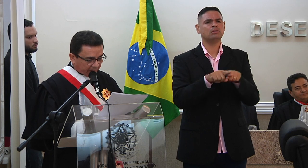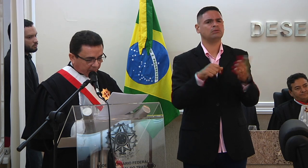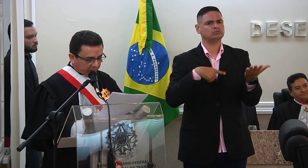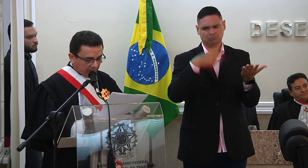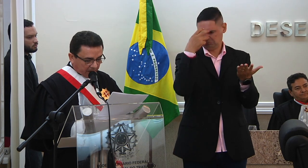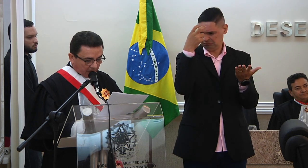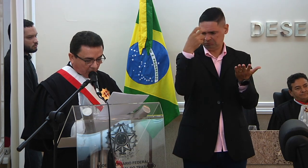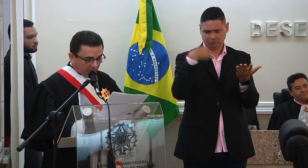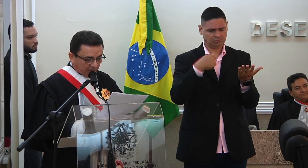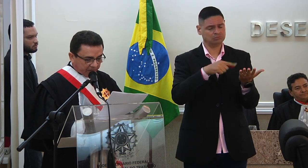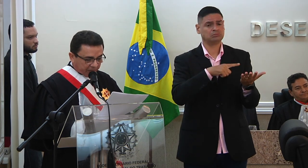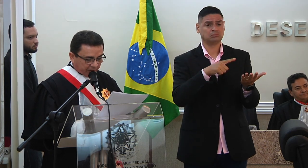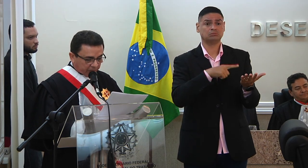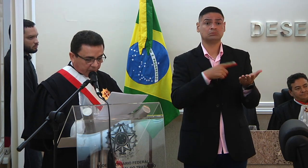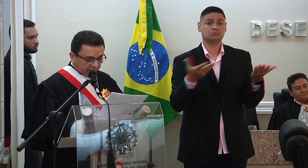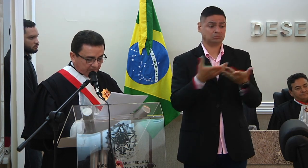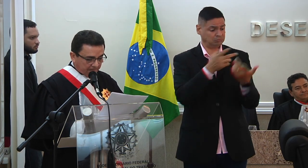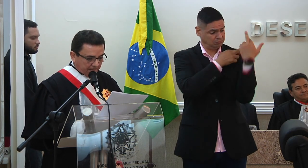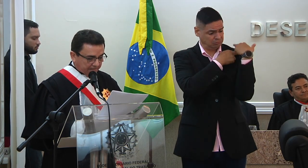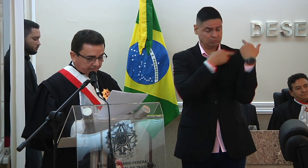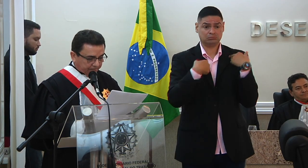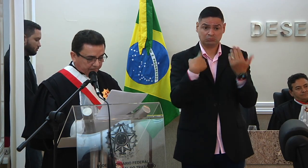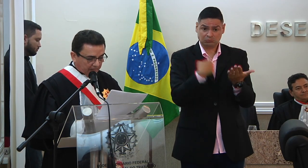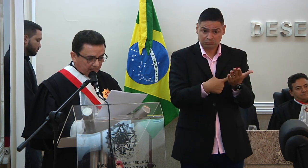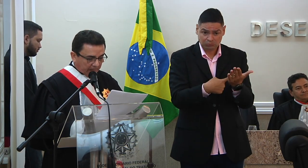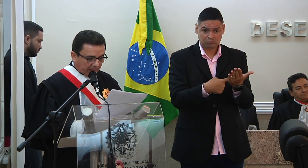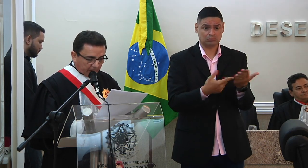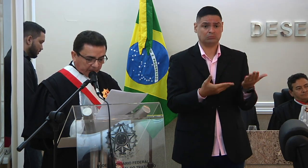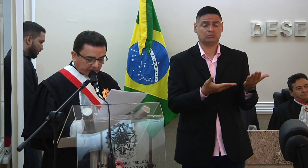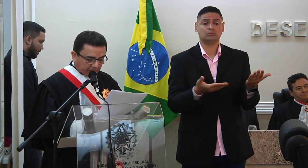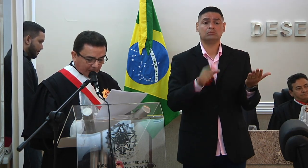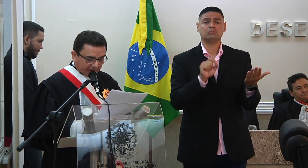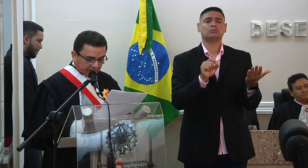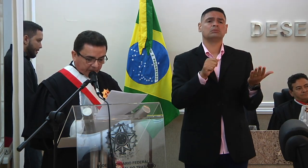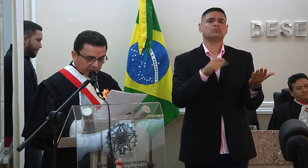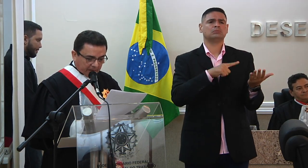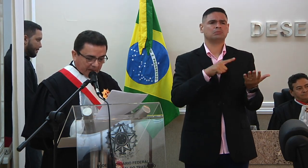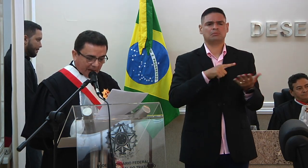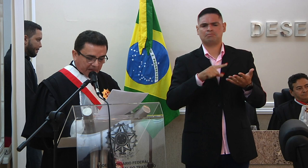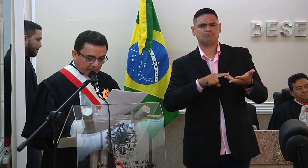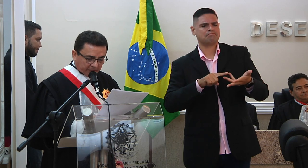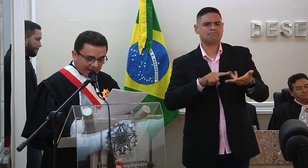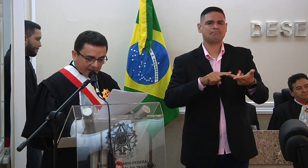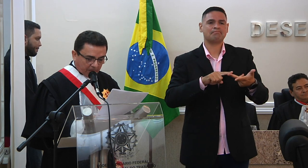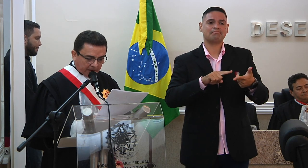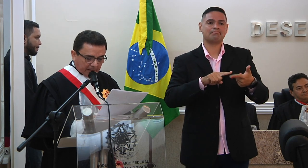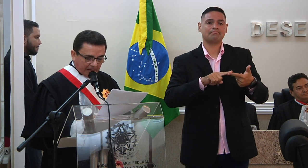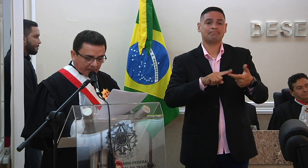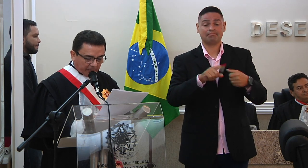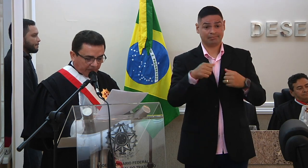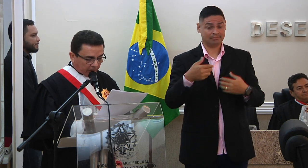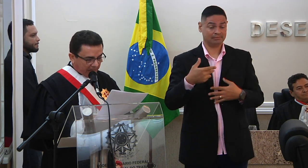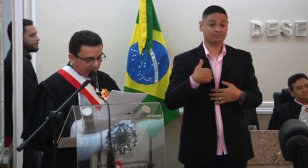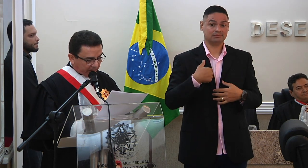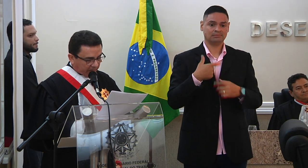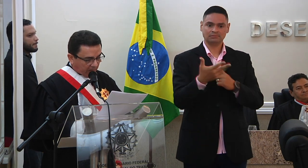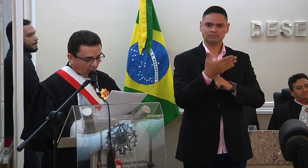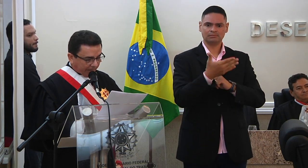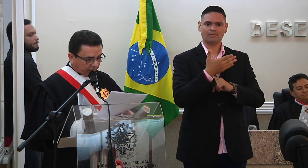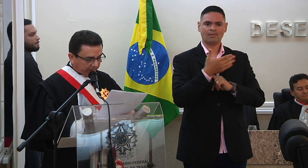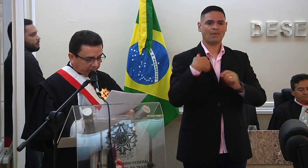competentes e comprometidos que em muitas situações amenizaram-me as